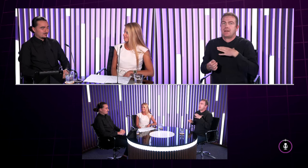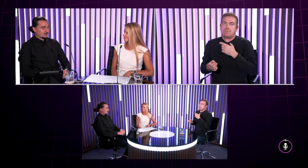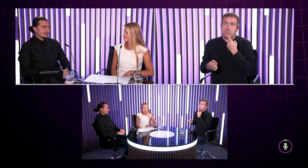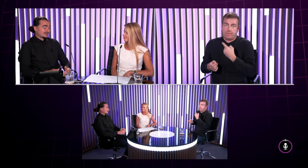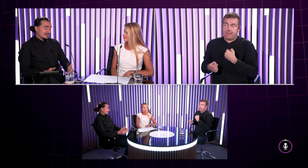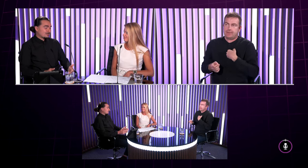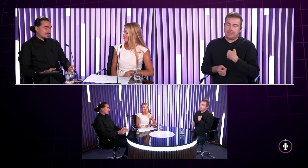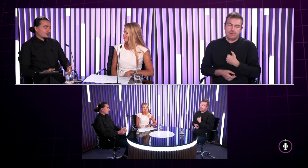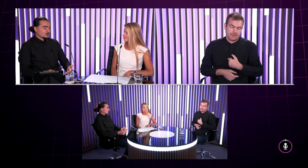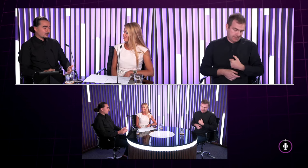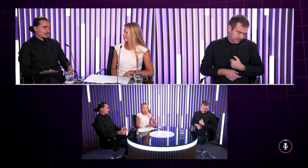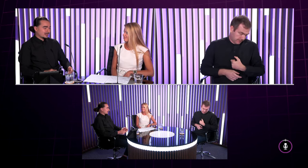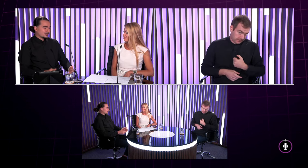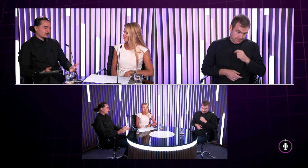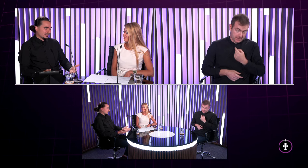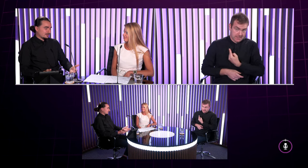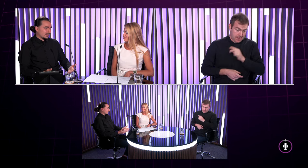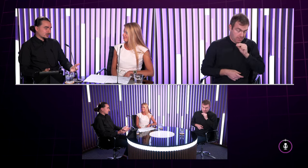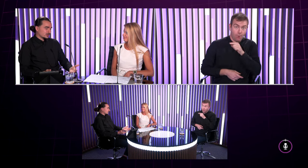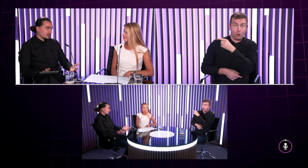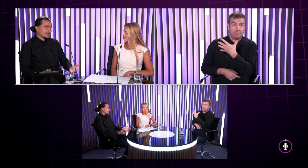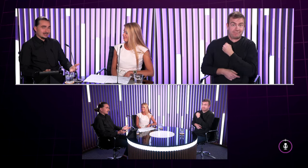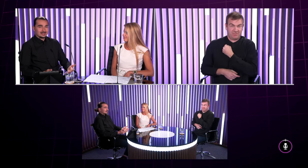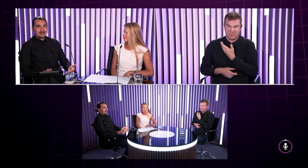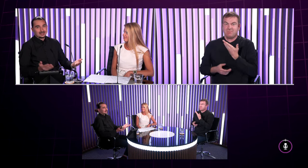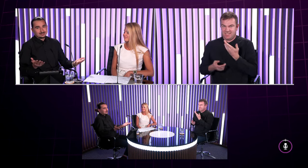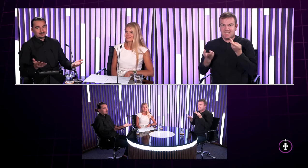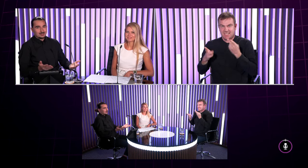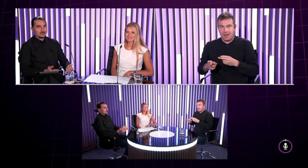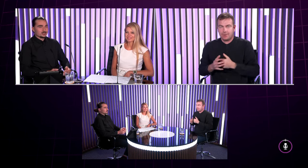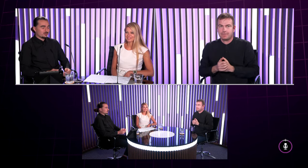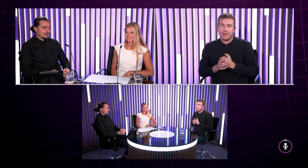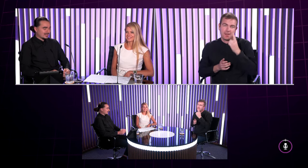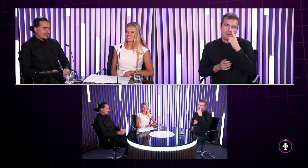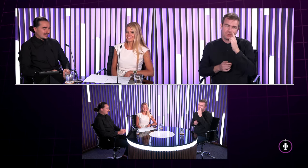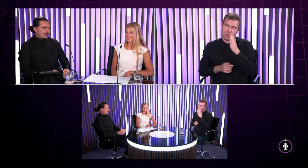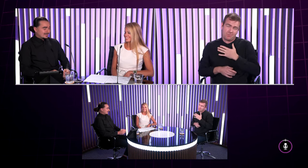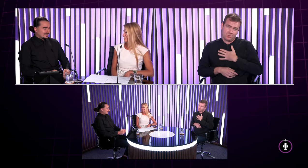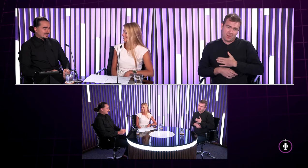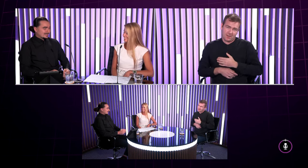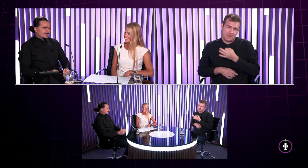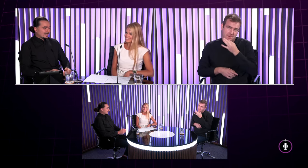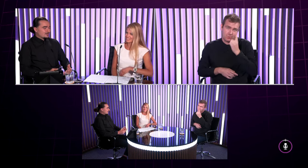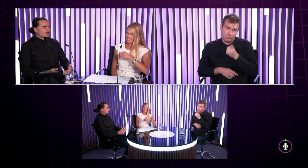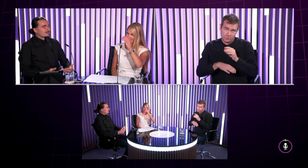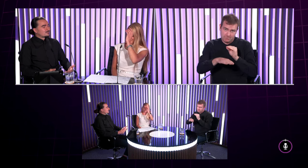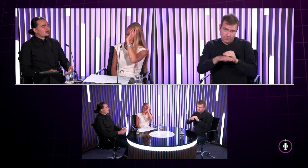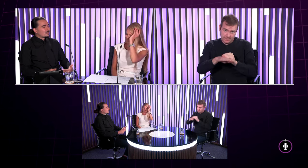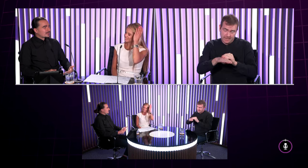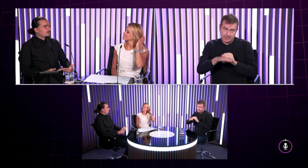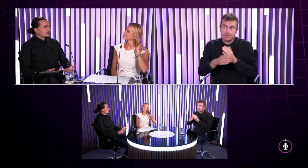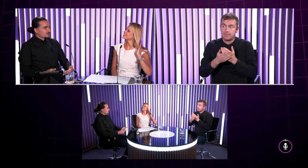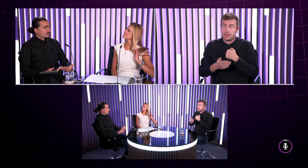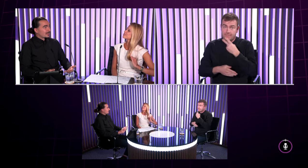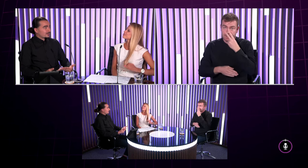alebo sa nám aj stalo už zopárkrát čo už teda mamina možno nebude rada ale tak prepáč musím povedať keď už teda vidím